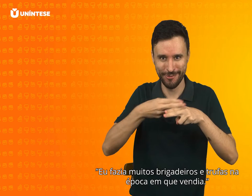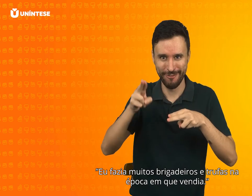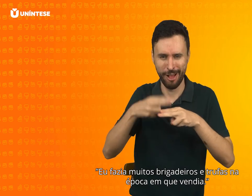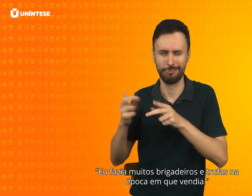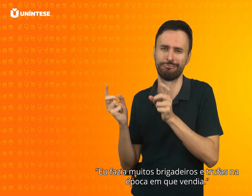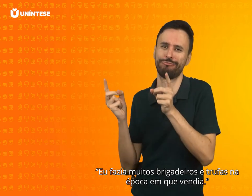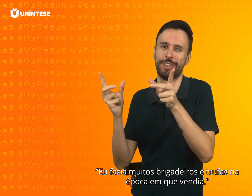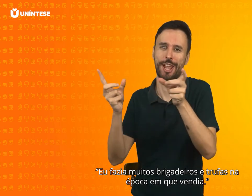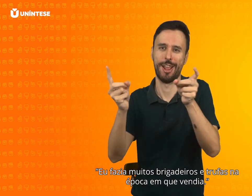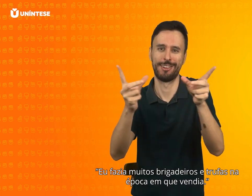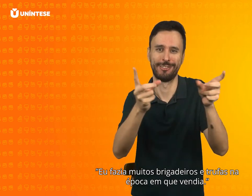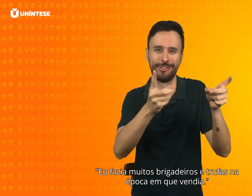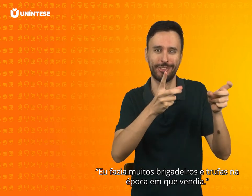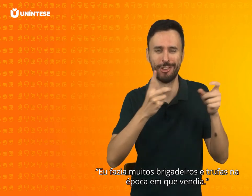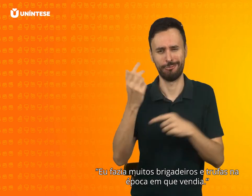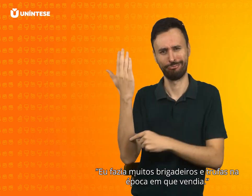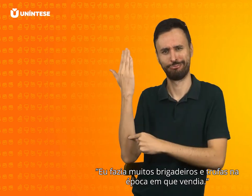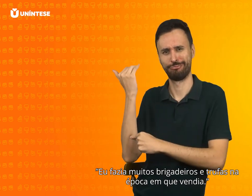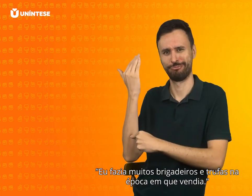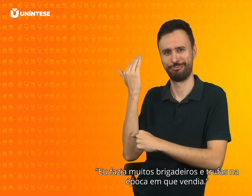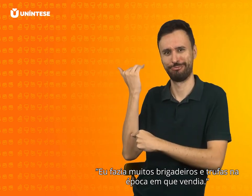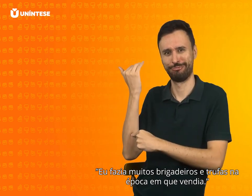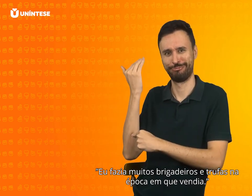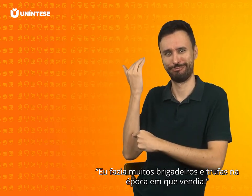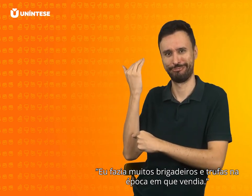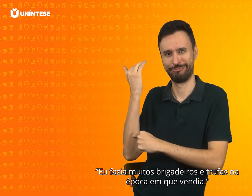na época em que vendia.